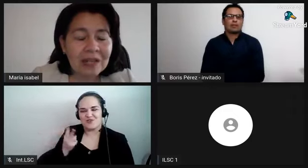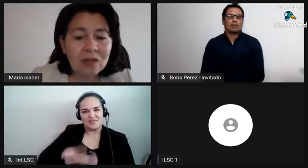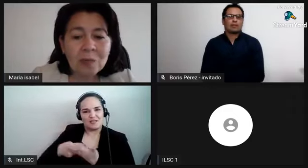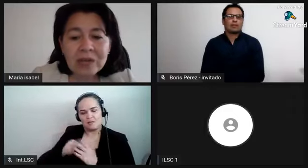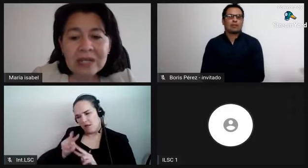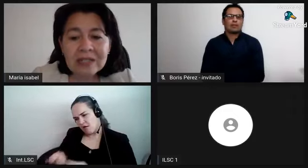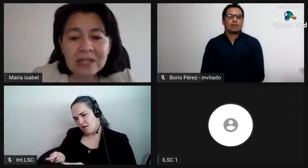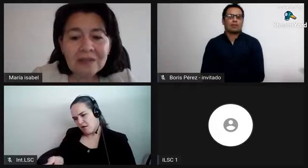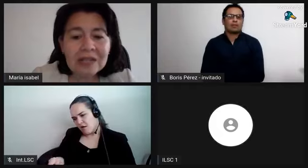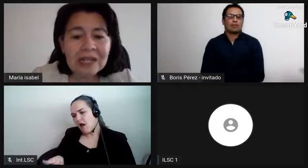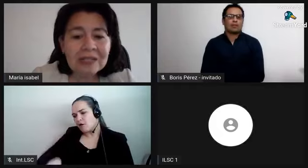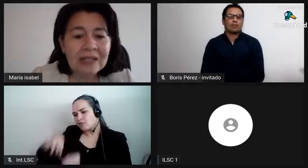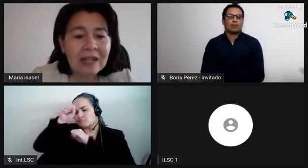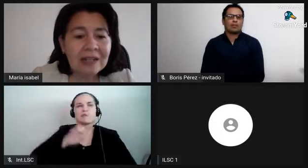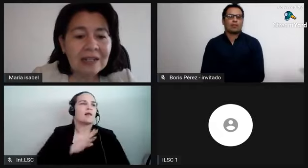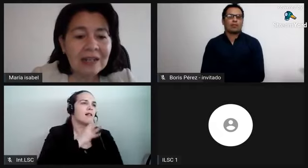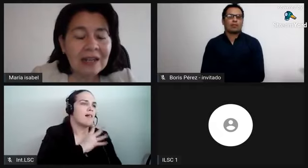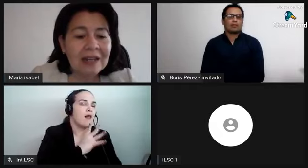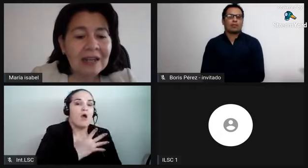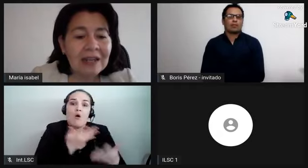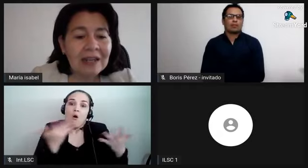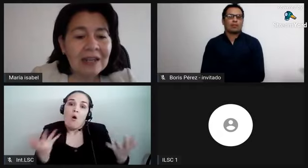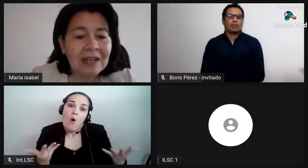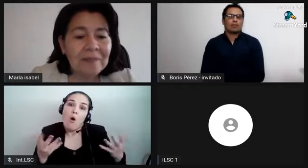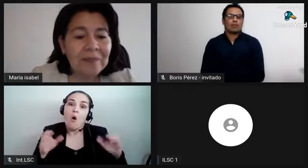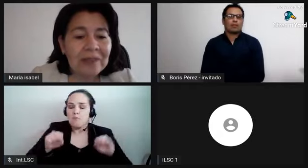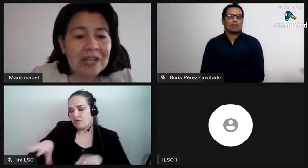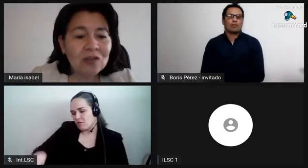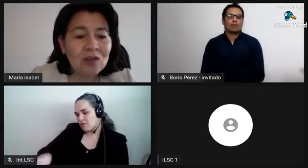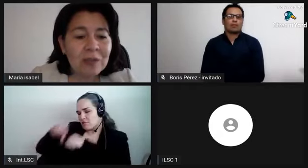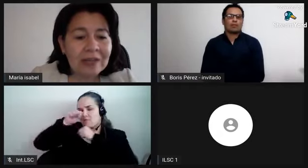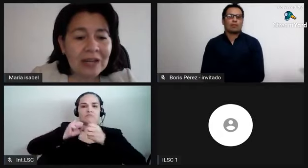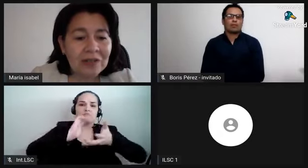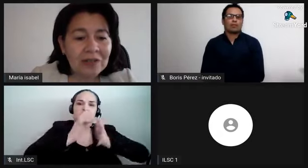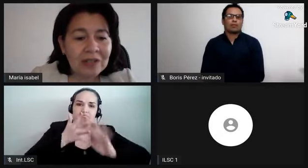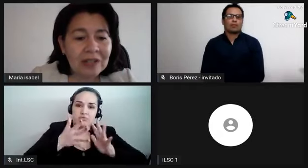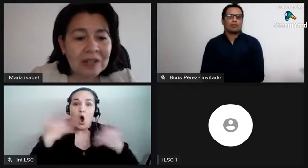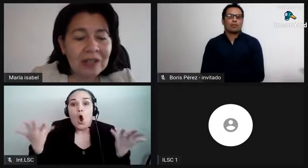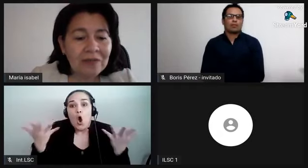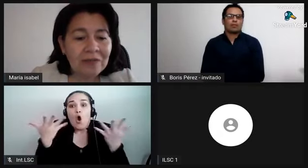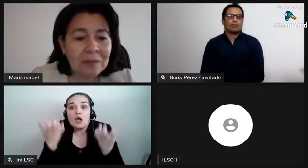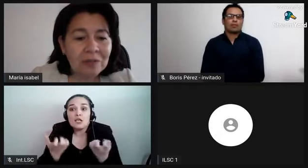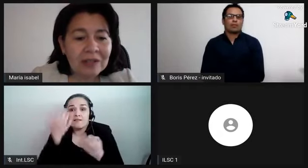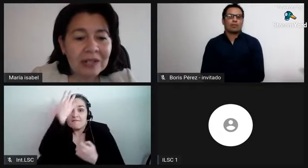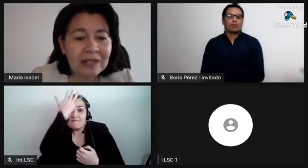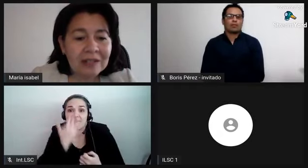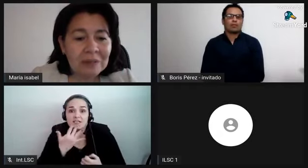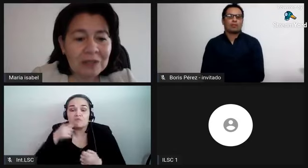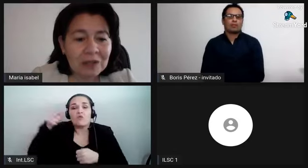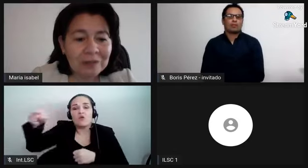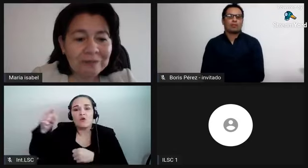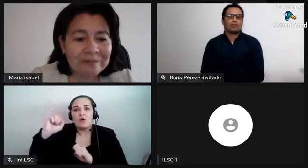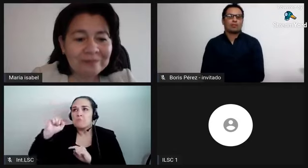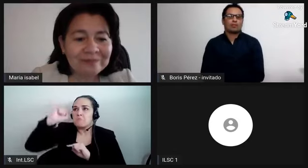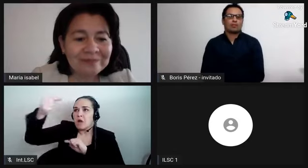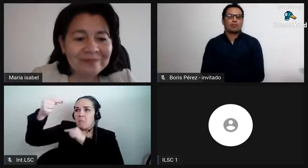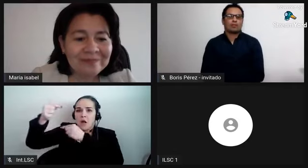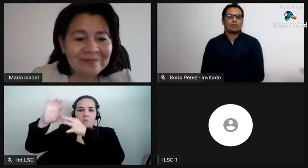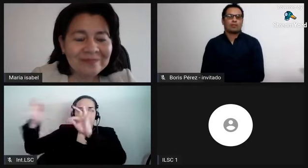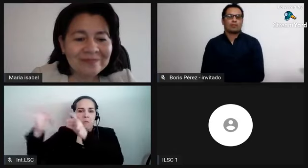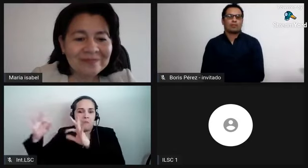mensajes pueden escribir y en los comentarios de fe en la transmisión